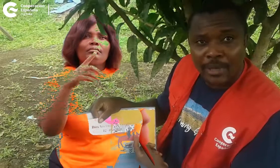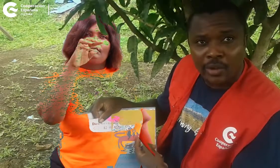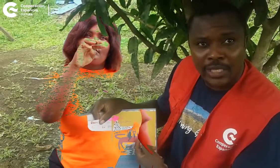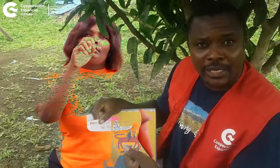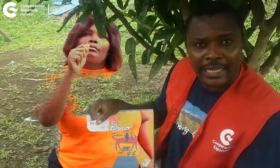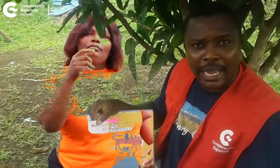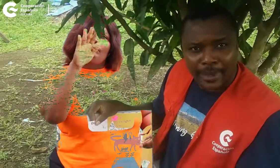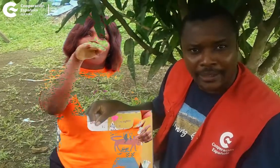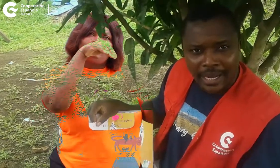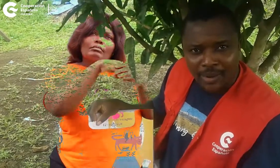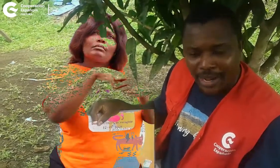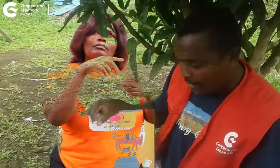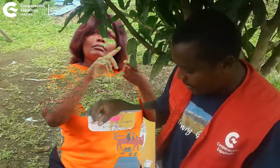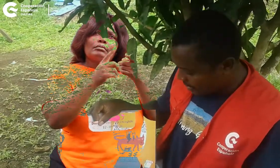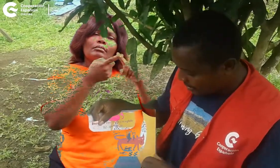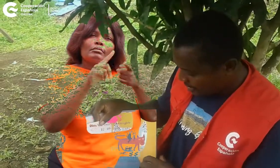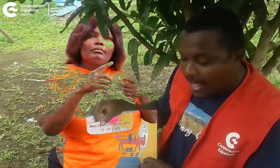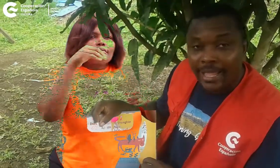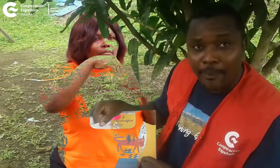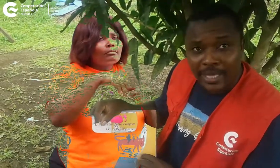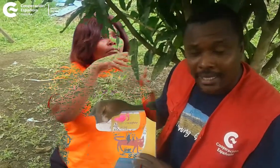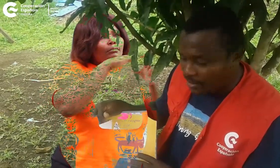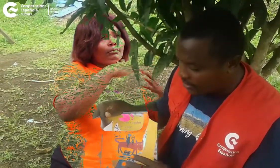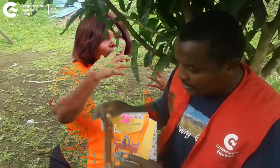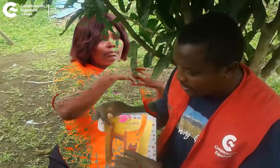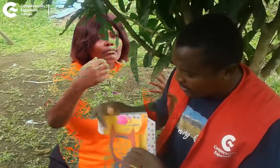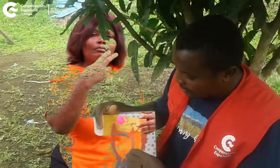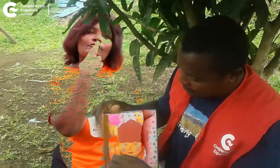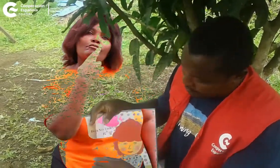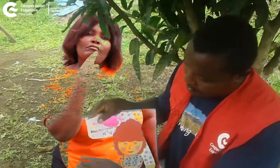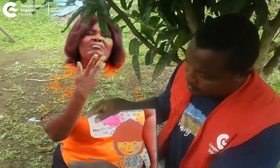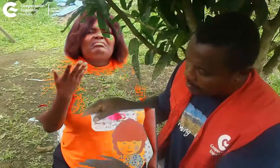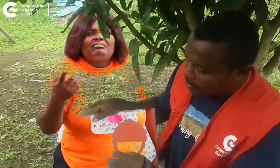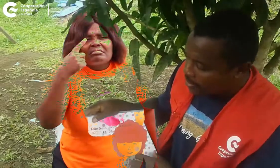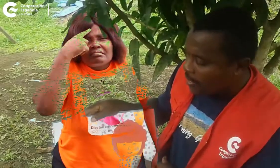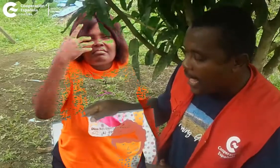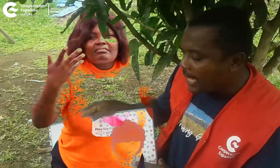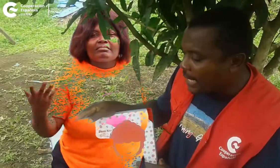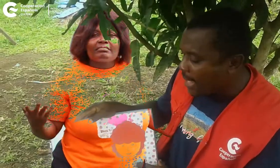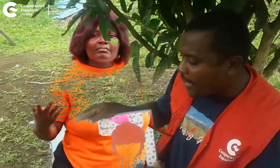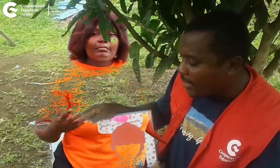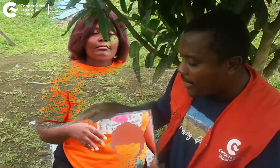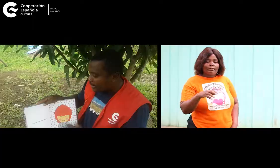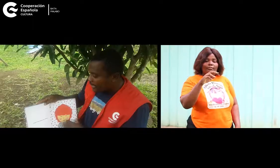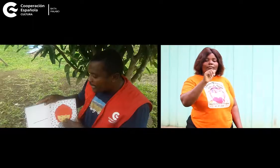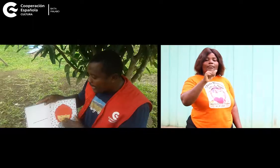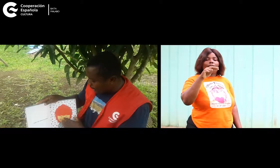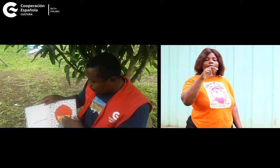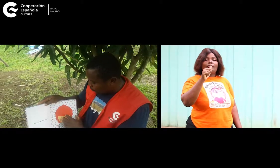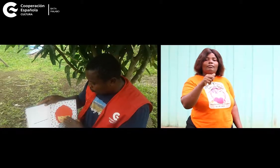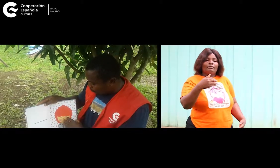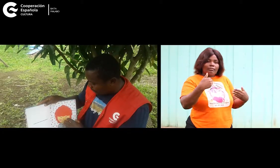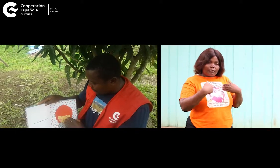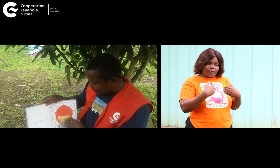sus amigos encima de la plantera roja en qué piensas anabel tiene